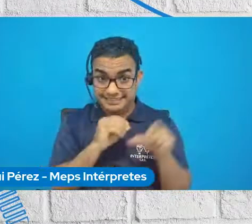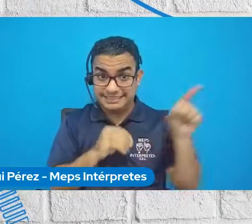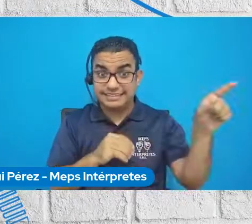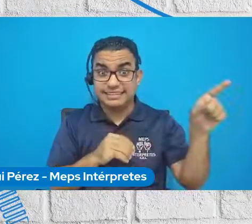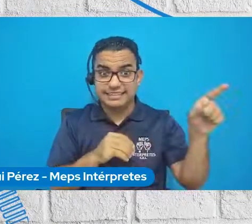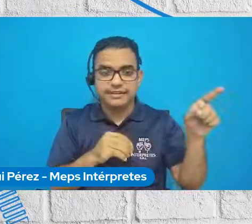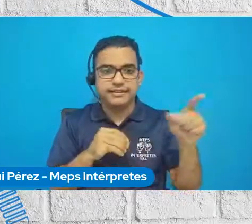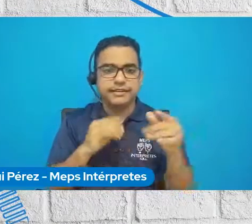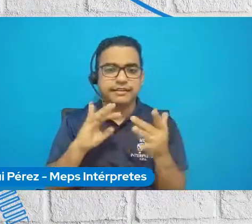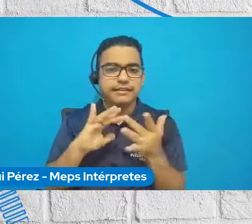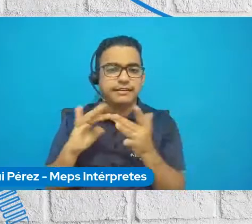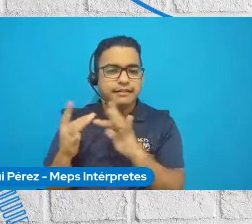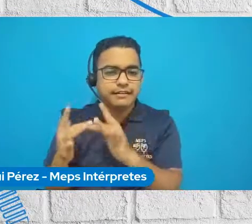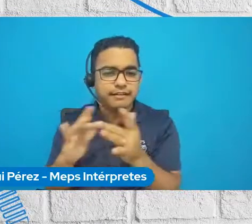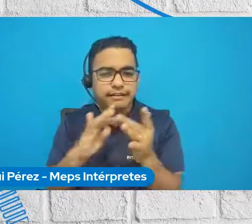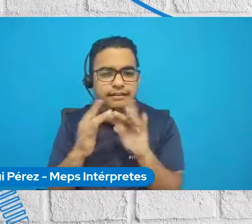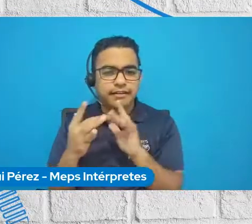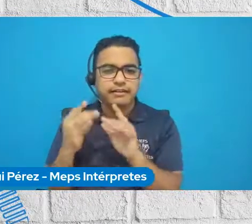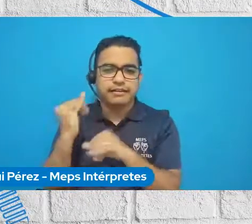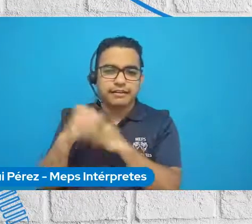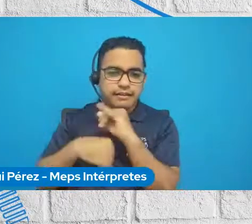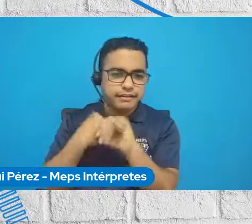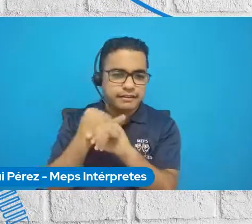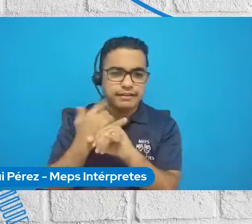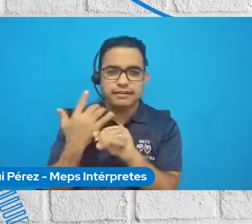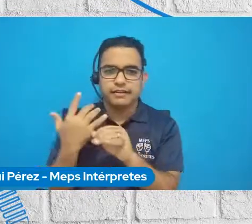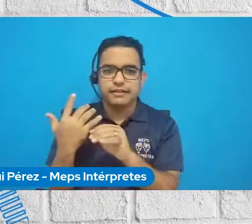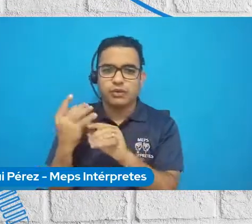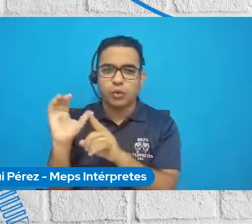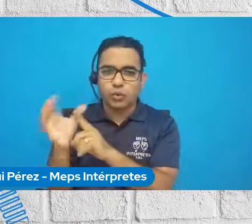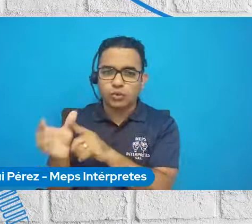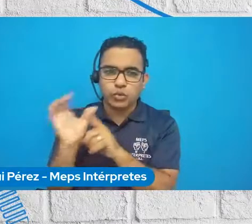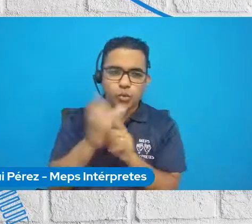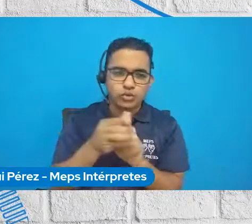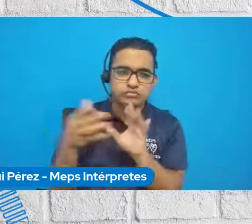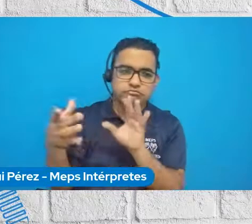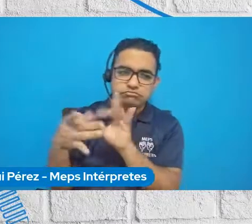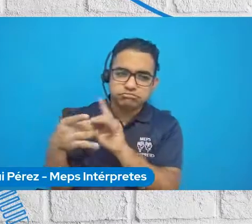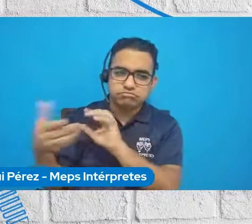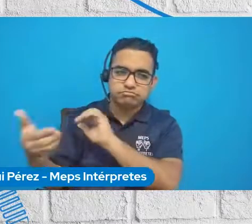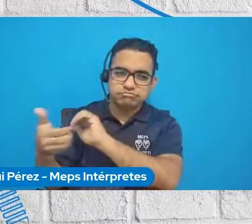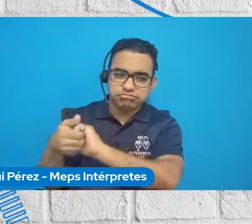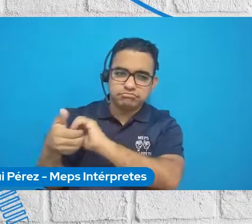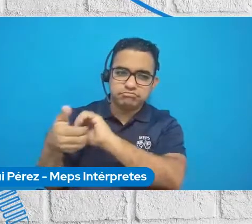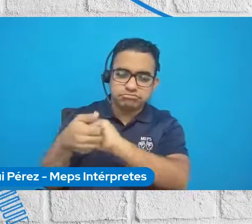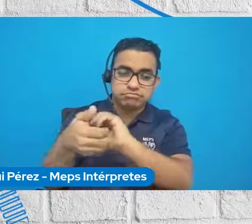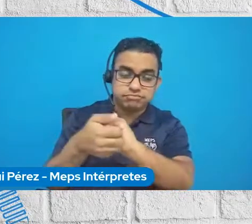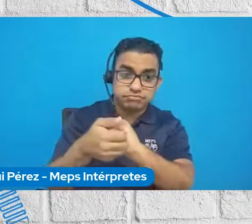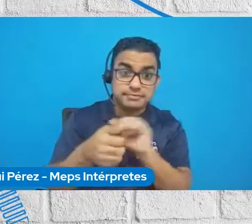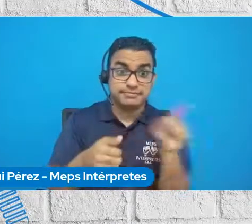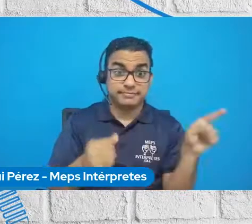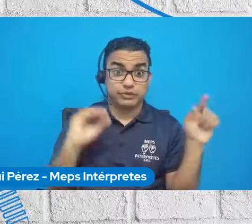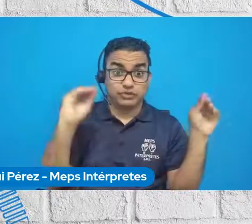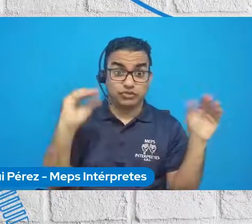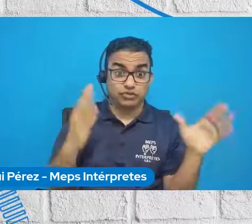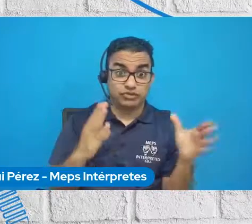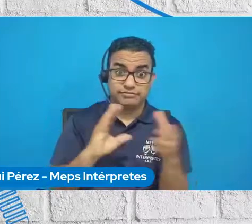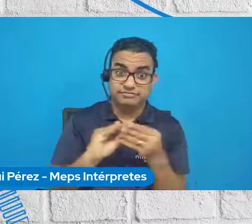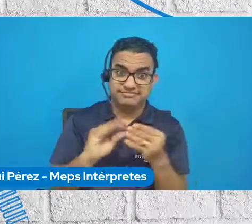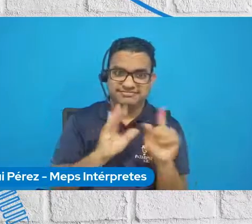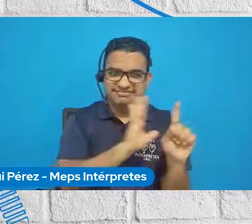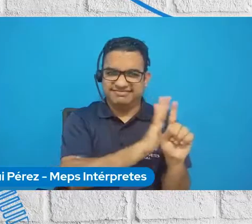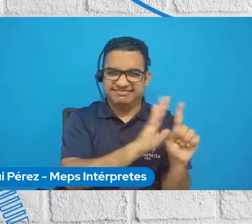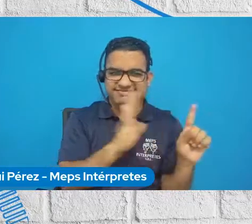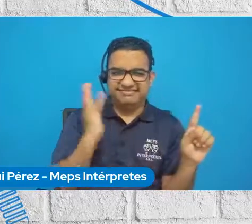Interculturales y Cooperación Internacional. Y fue durante esta maestría que una de las profesoras nos comentó su experiencia como